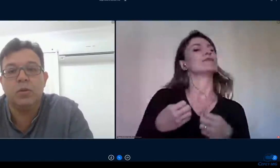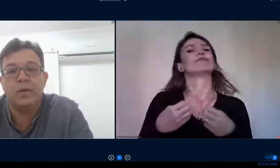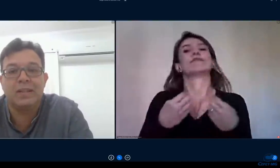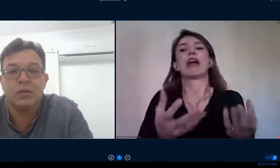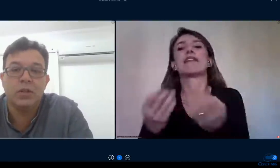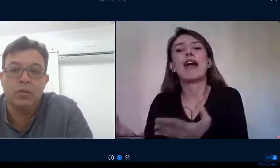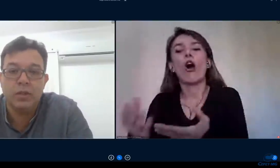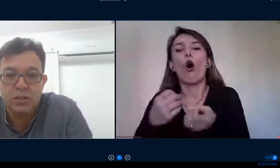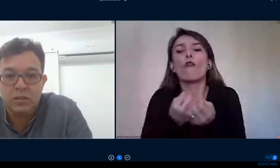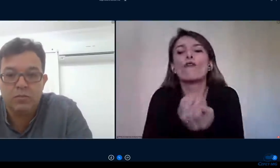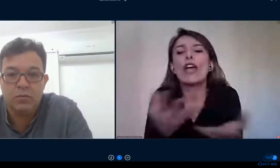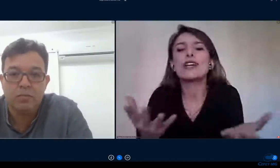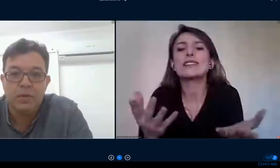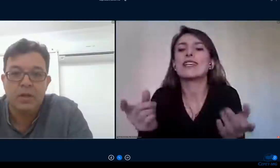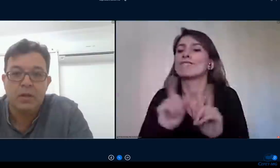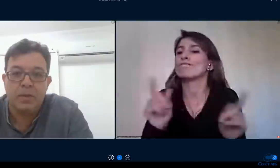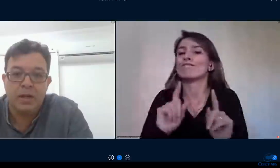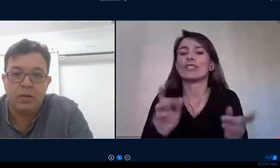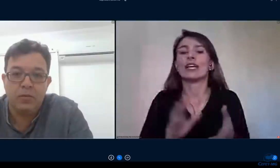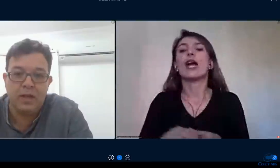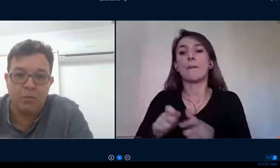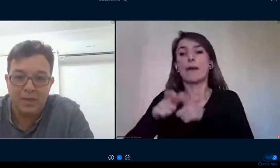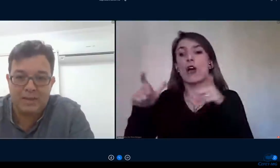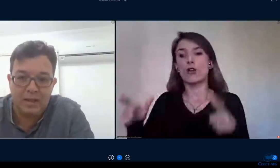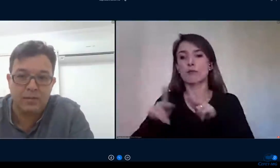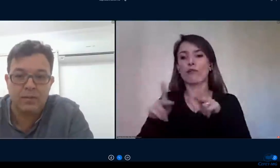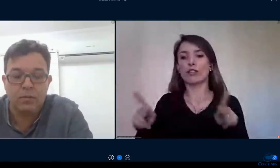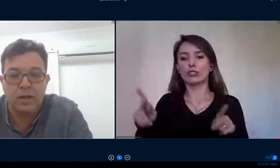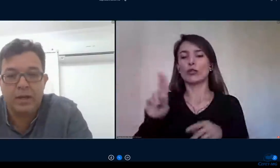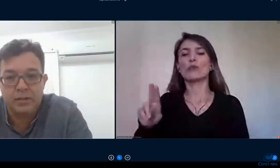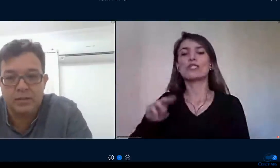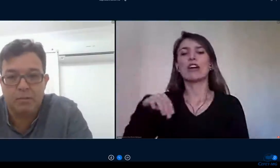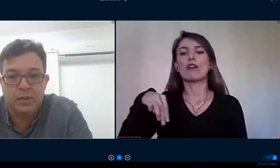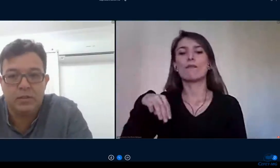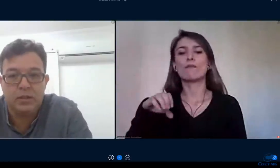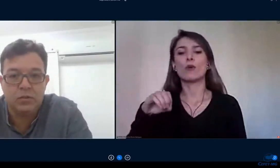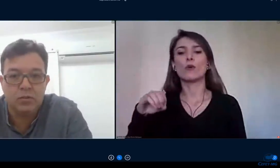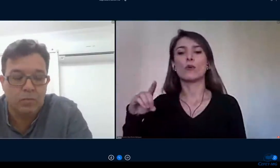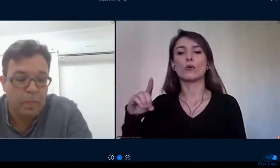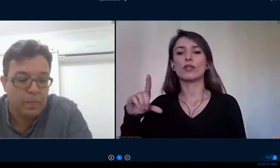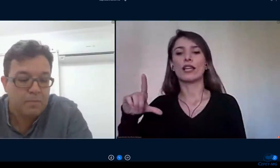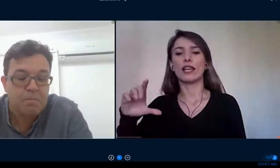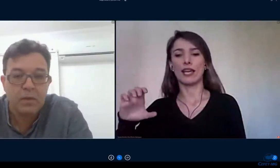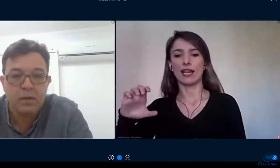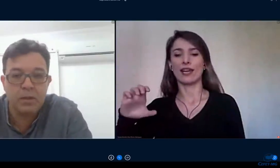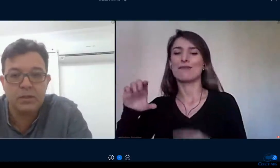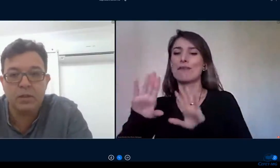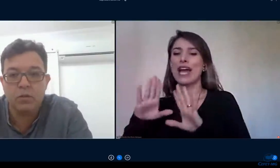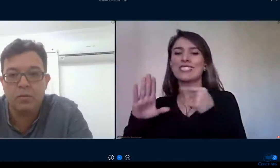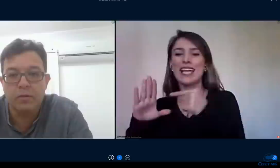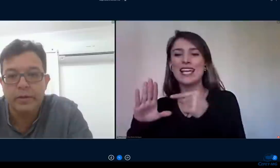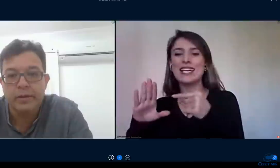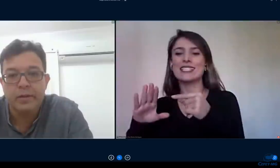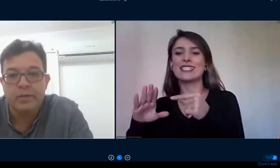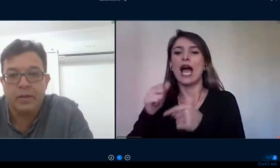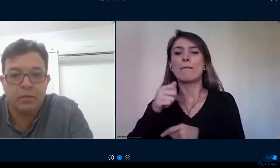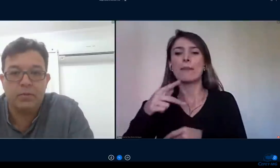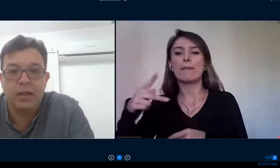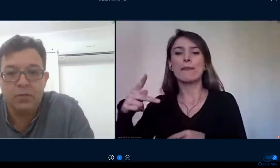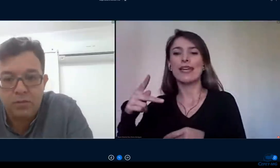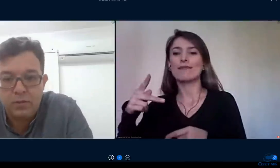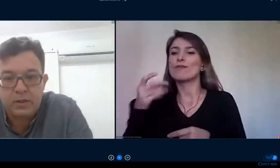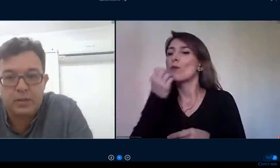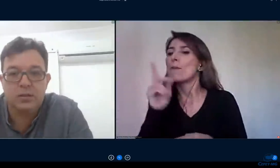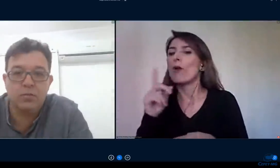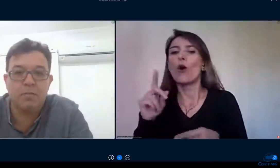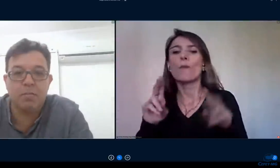e o Moodle não é tão intuitivo para usar numa tela de celular a gente sabia disso né imagina como fazer